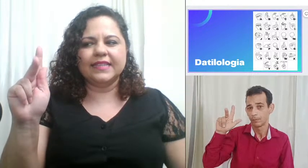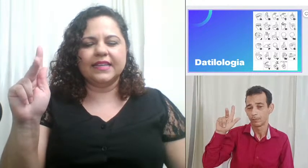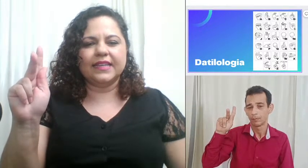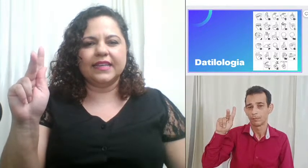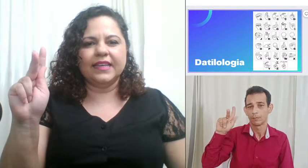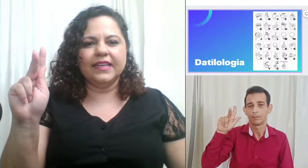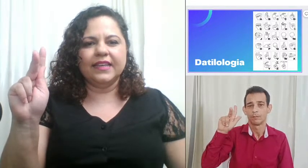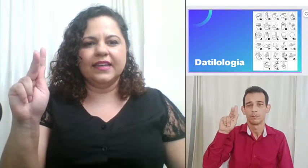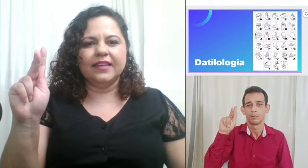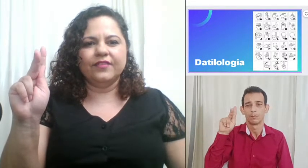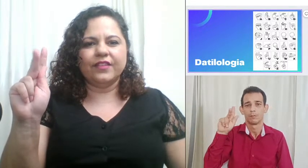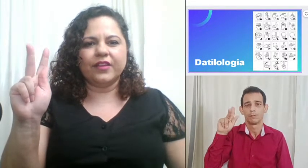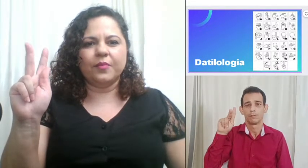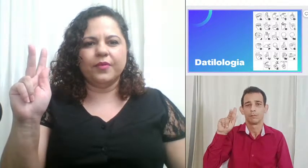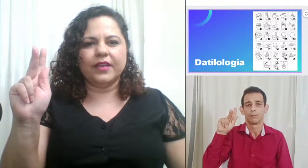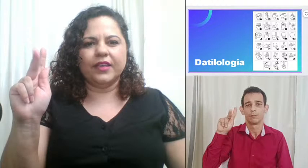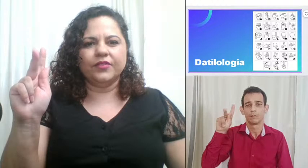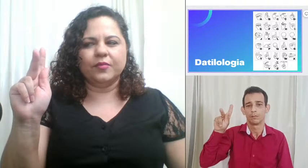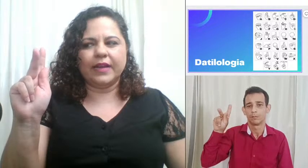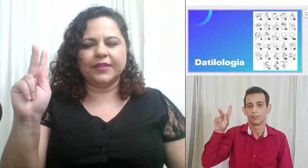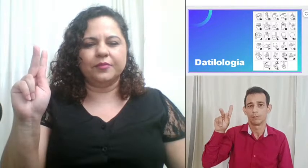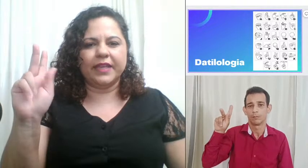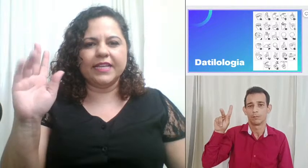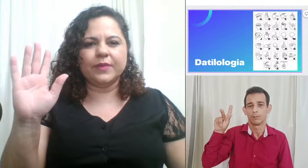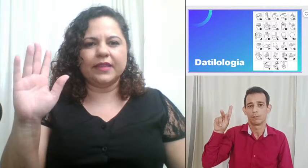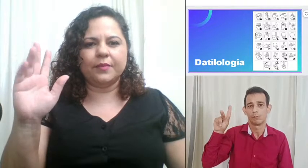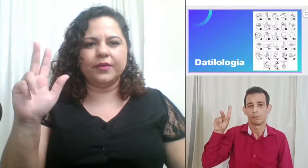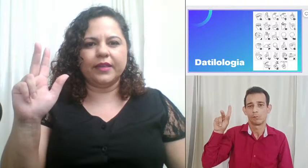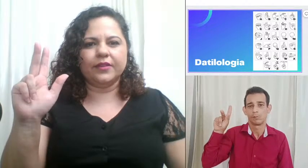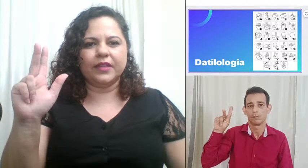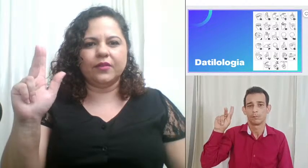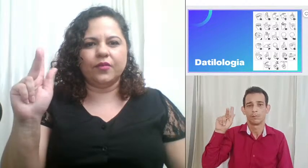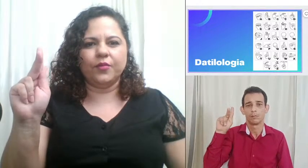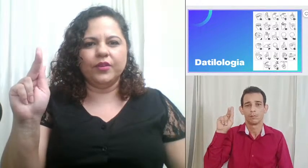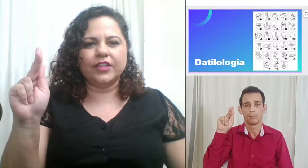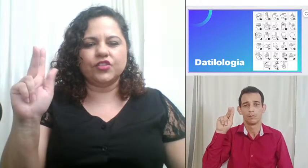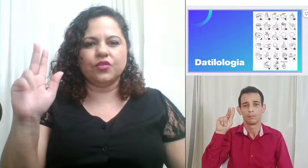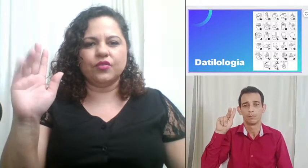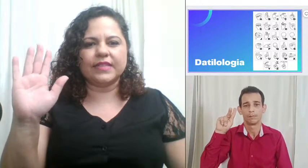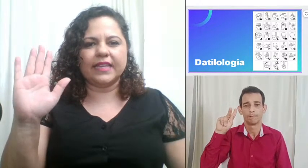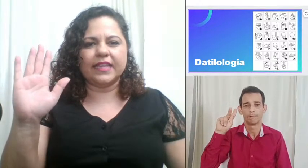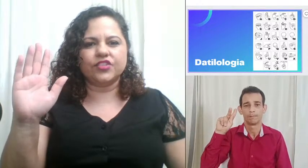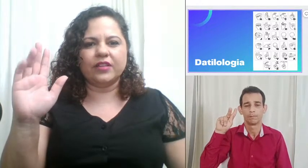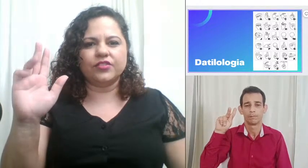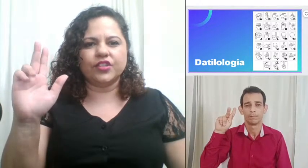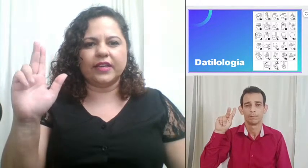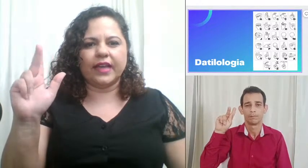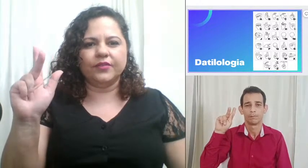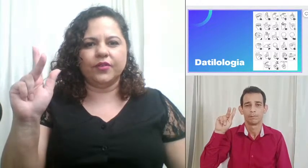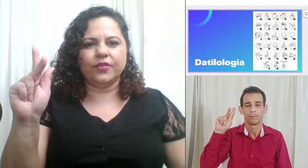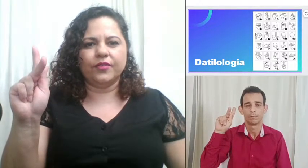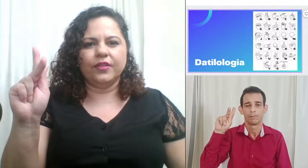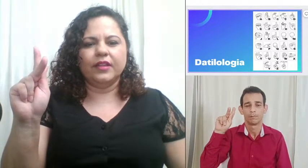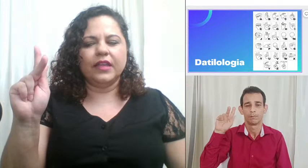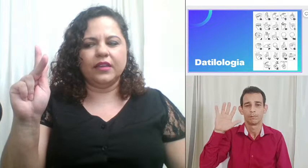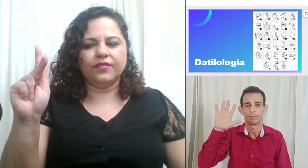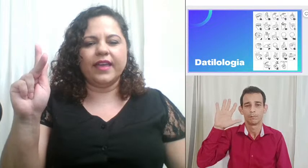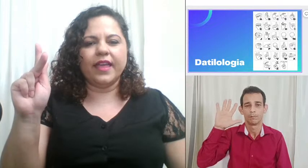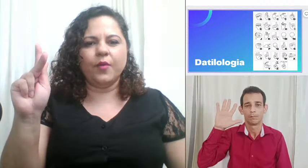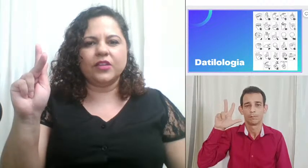daqui vai ficar um pouquinho dobrado mesmo até porque não tem como né a gente não consegue deixar ele esticado ó ele vai realmente